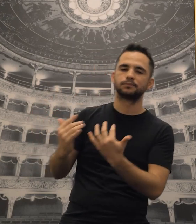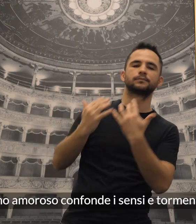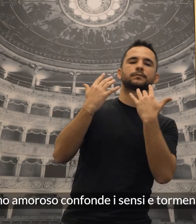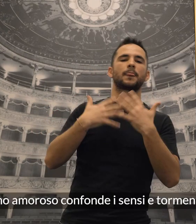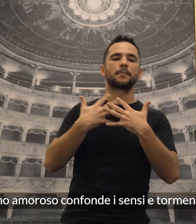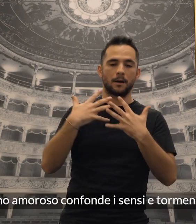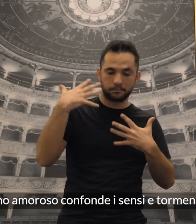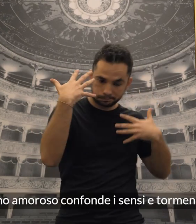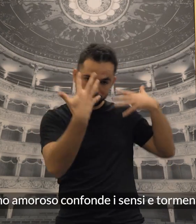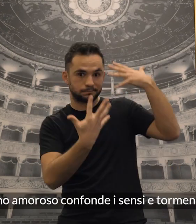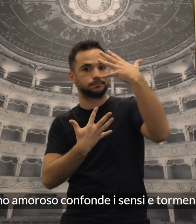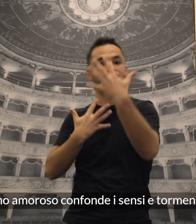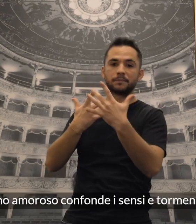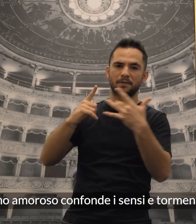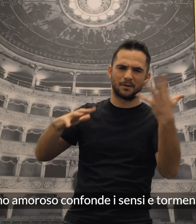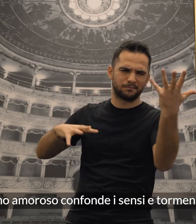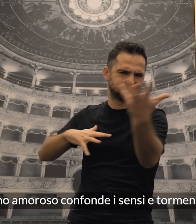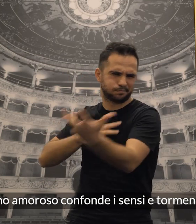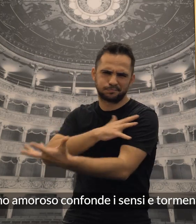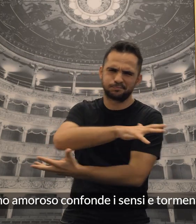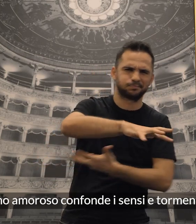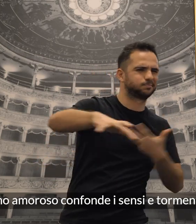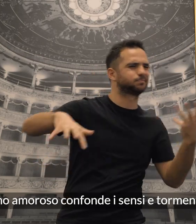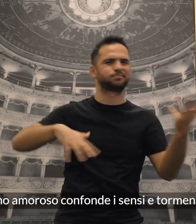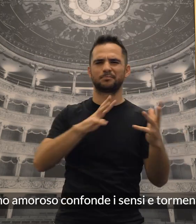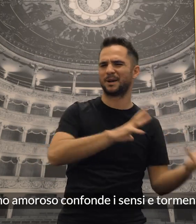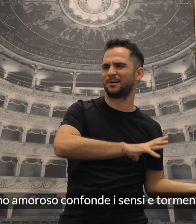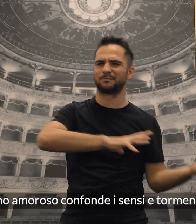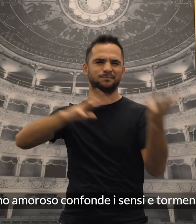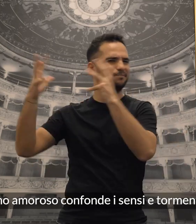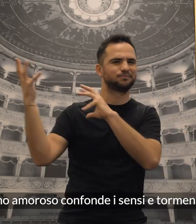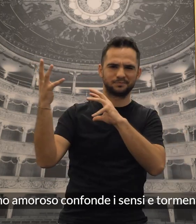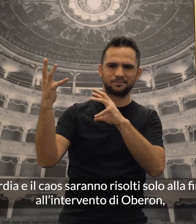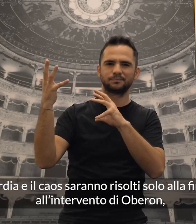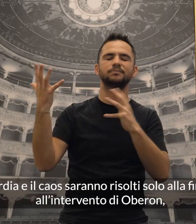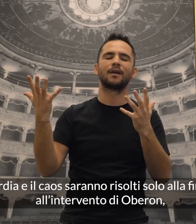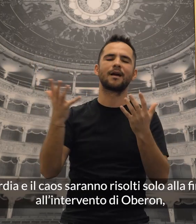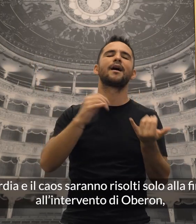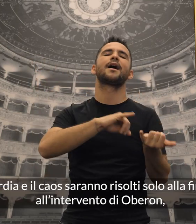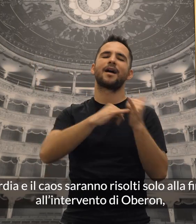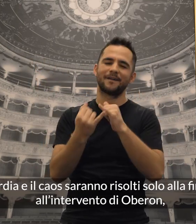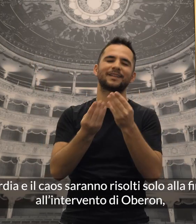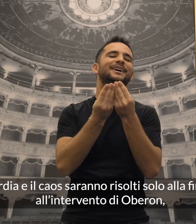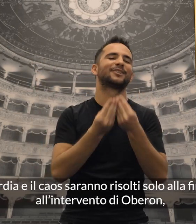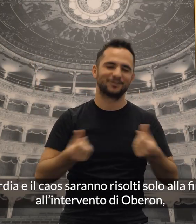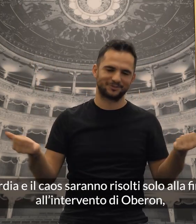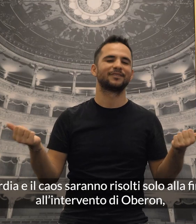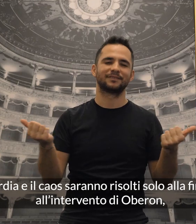L'incantesimo amoroso confonde i sensi e tormenta gli amanti. La discordia e il caos saranno